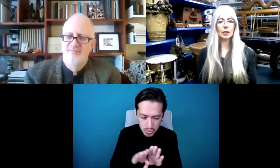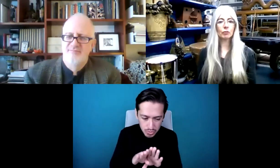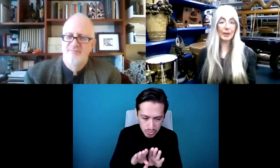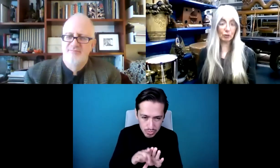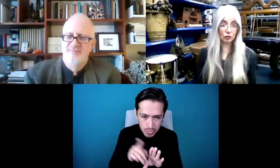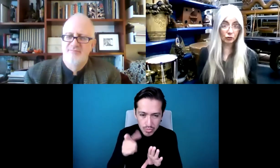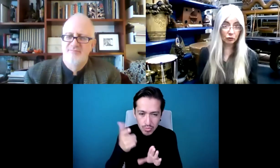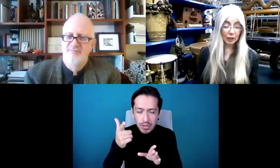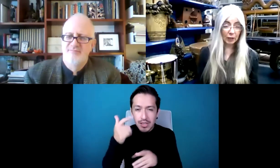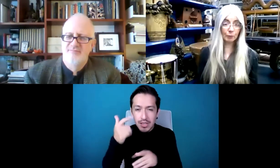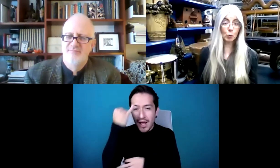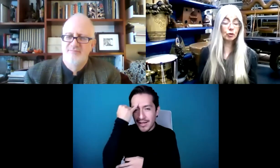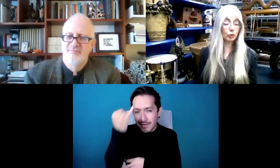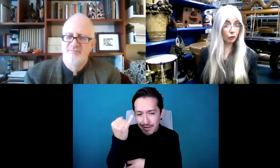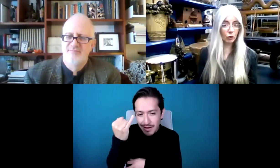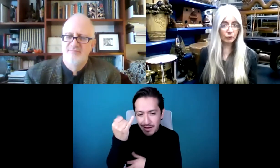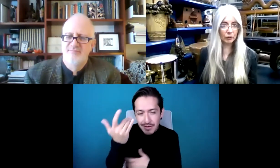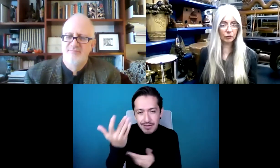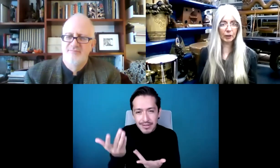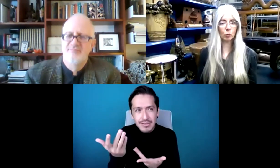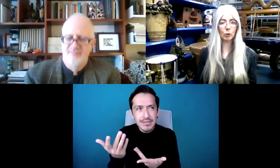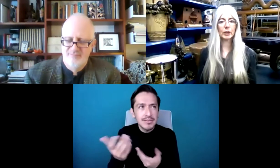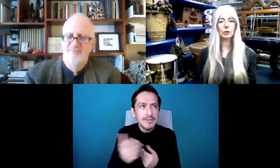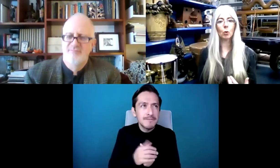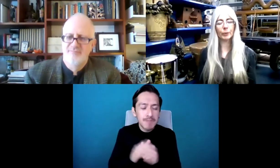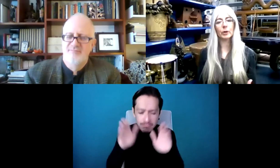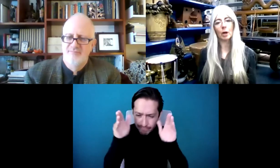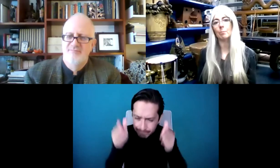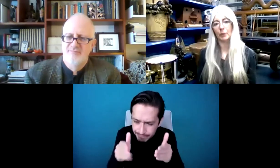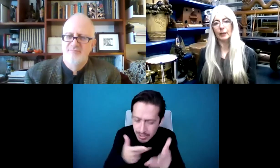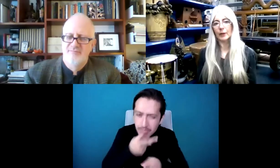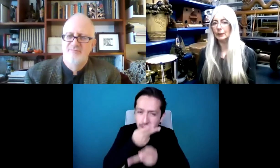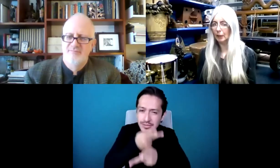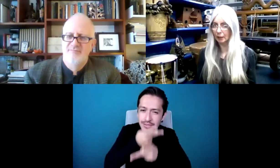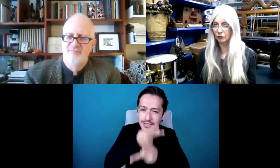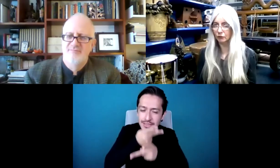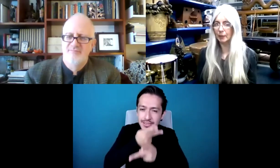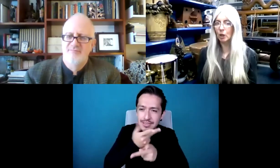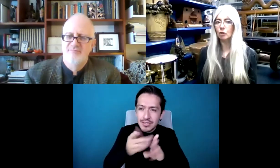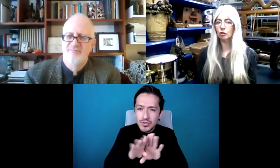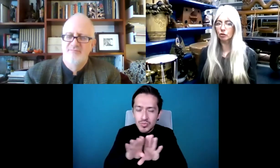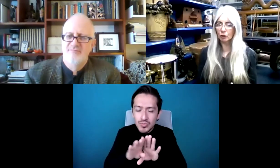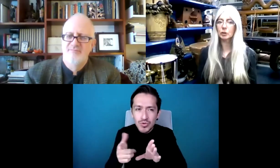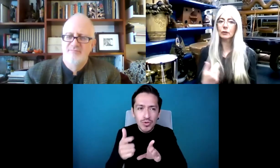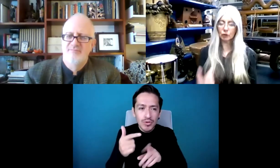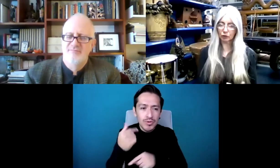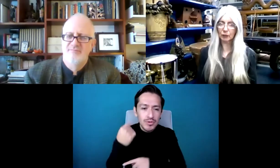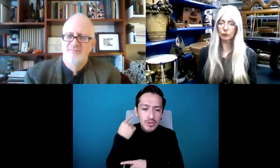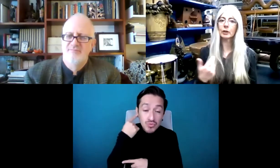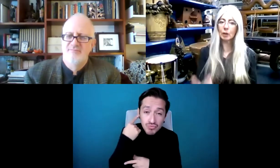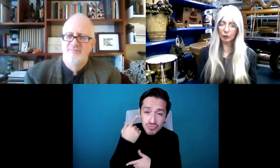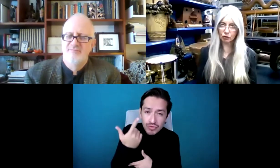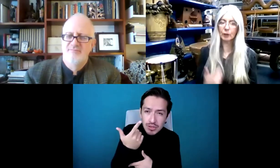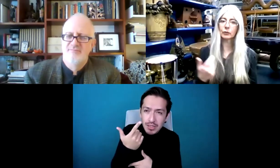cuando nos concentramos en la paciencia, que es una forma de la escucha cuando abrimos este